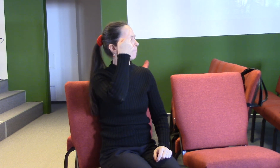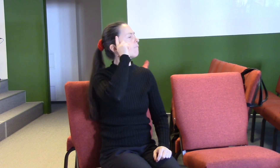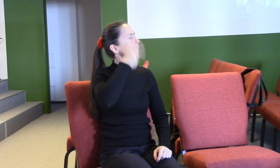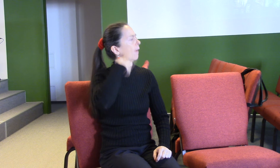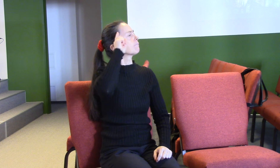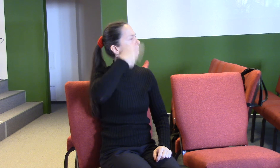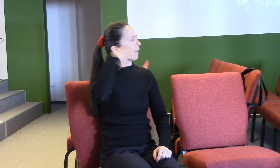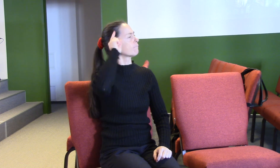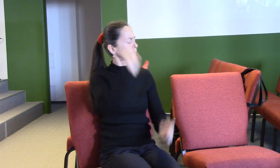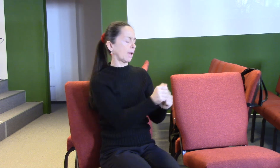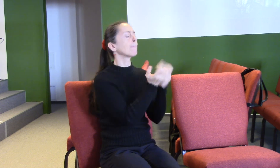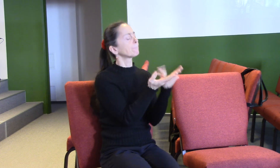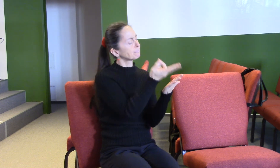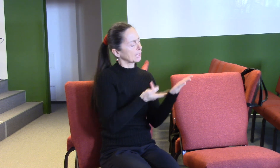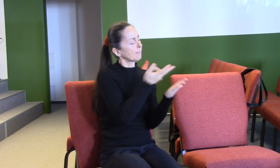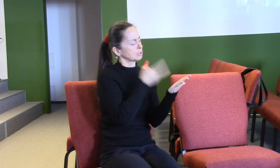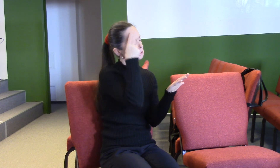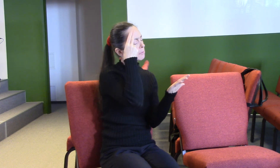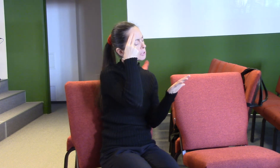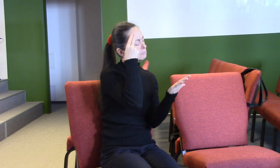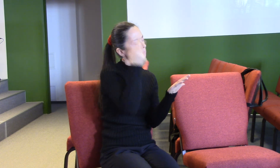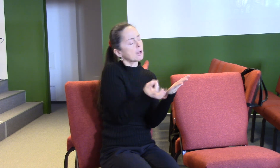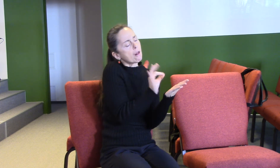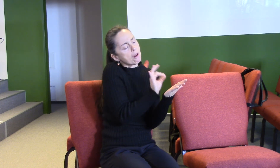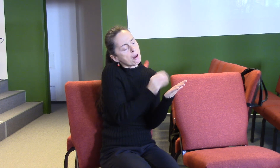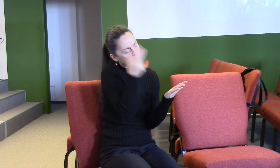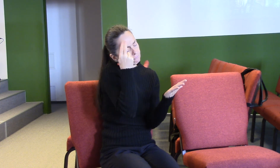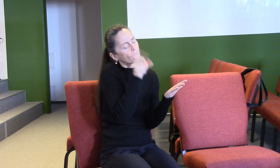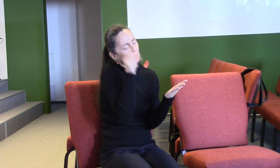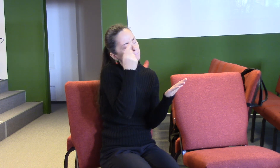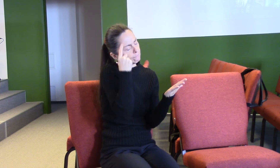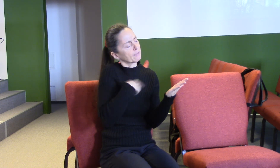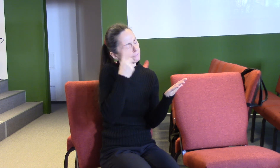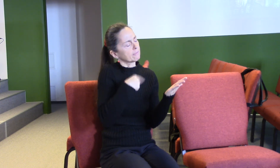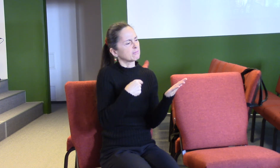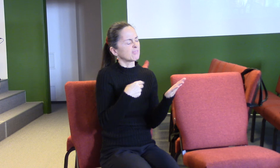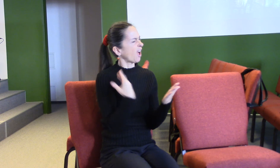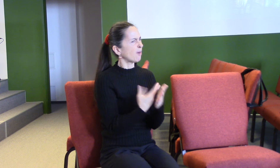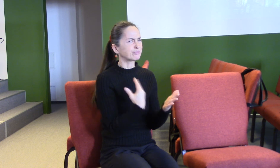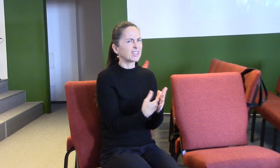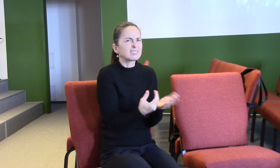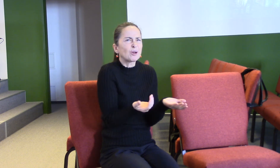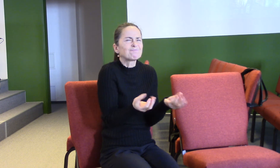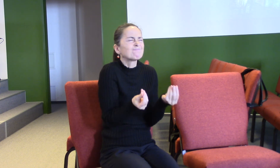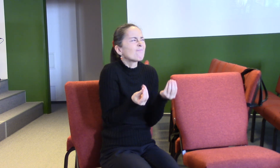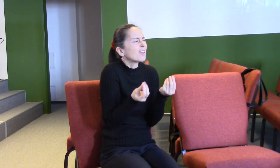přece nikdy nezakusit, co to ve skutečnosti znamená. Takový prostý čtenář a